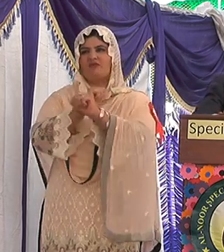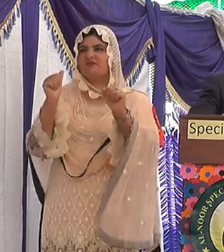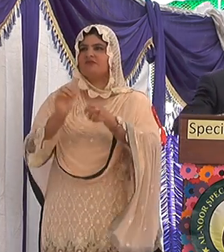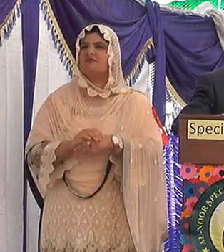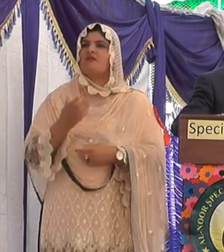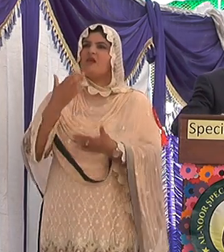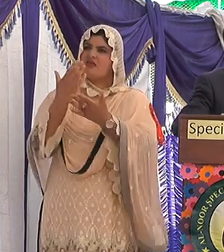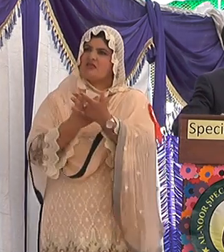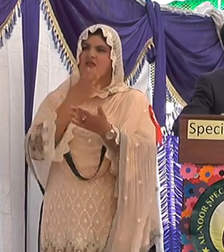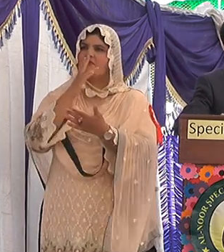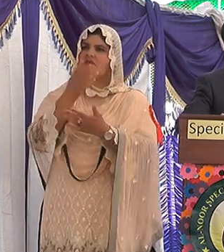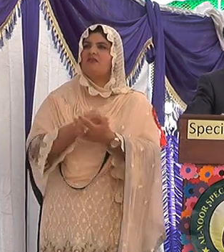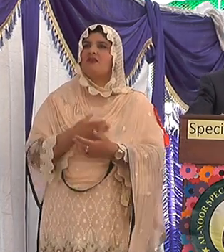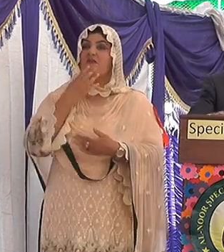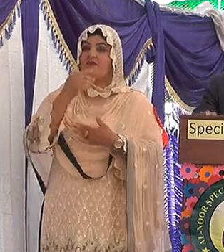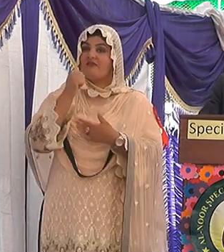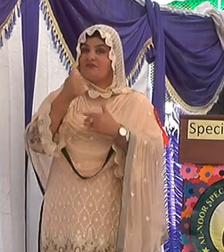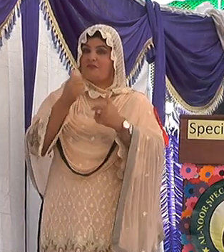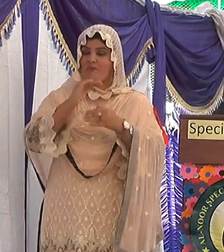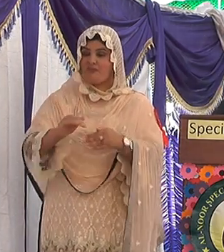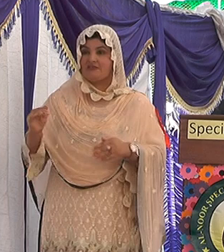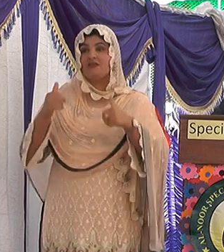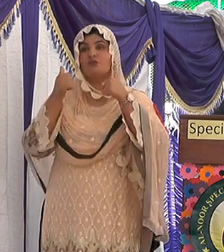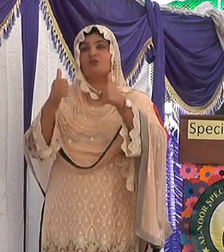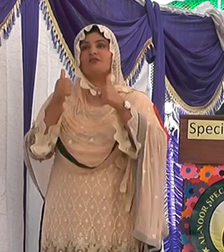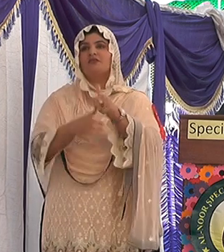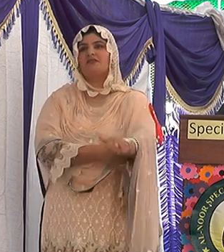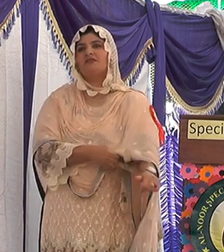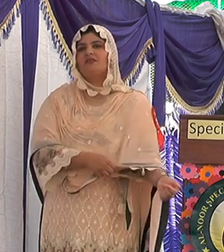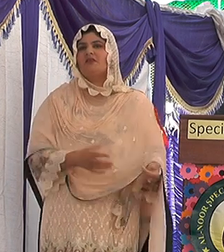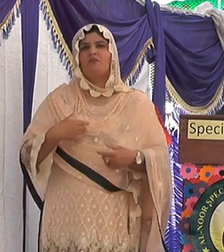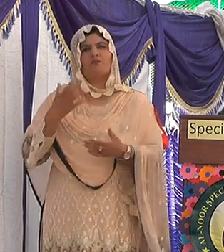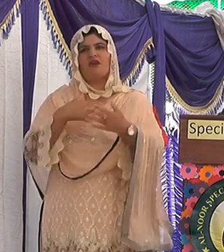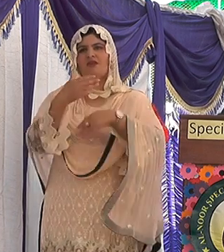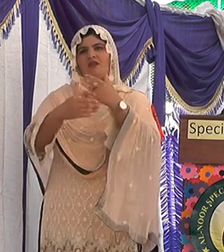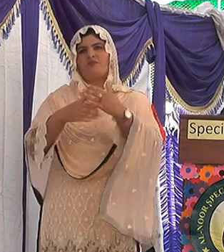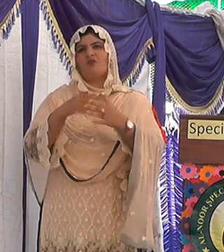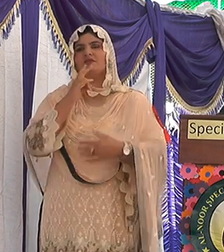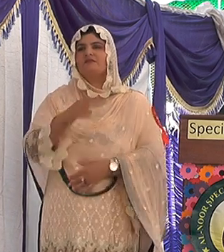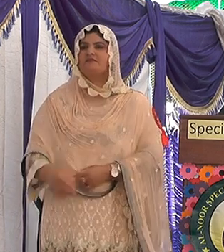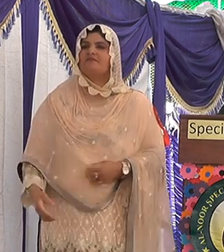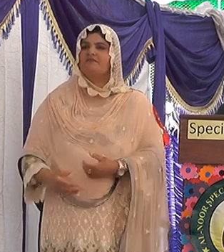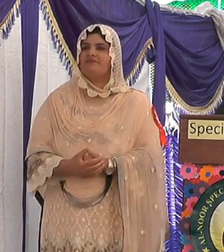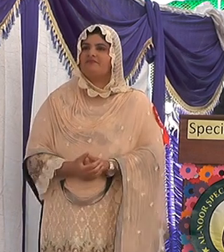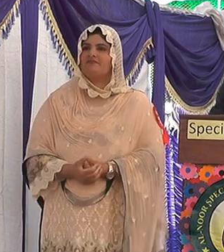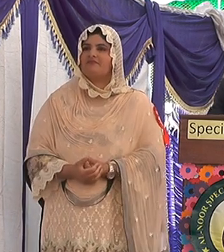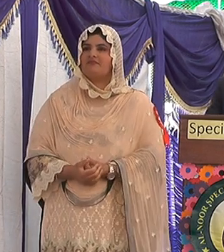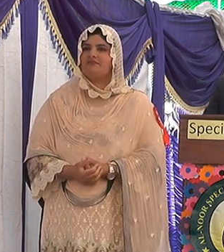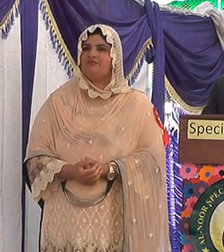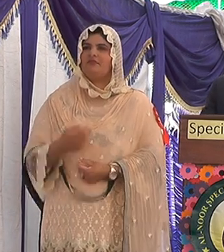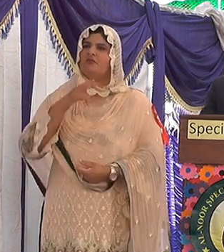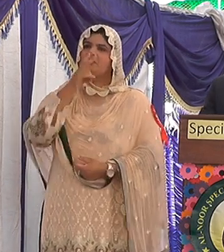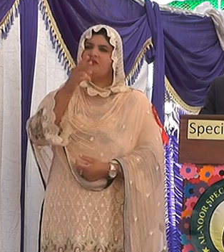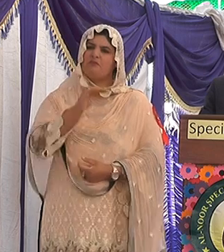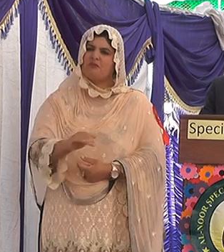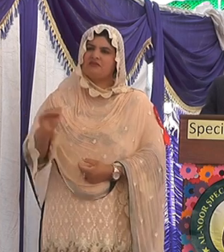لیے ایک نئی ترم پائنٹ کی گئی سپیشل چیلڈ مگر میں اس سے تھوڑا آگے جانا چاہتا ہوں میں آپ کو بتانا چاہتا ہوں کہ